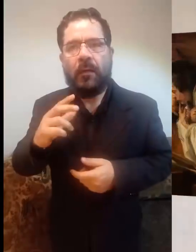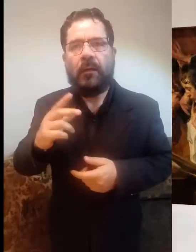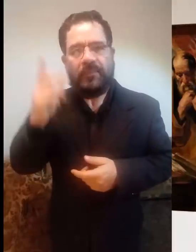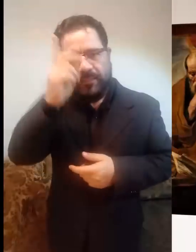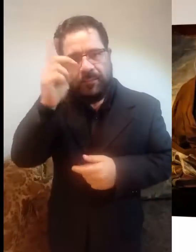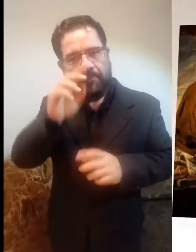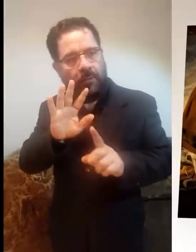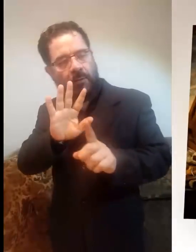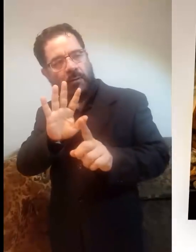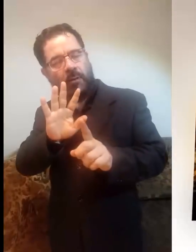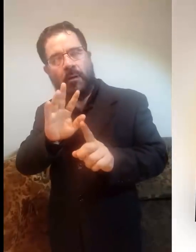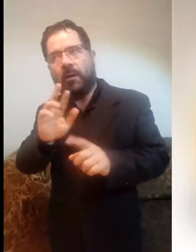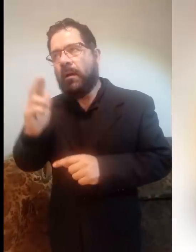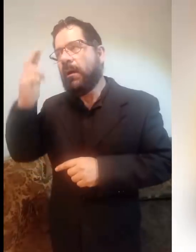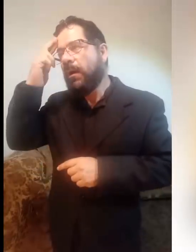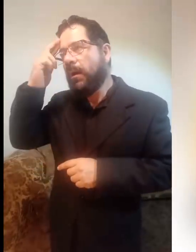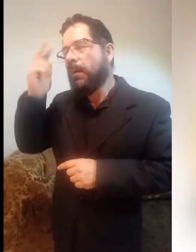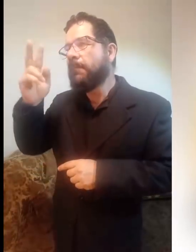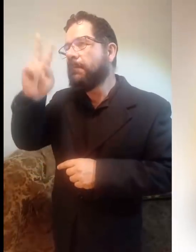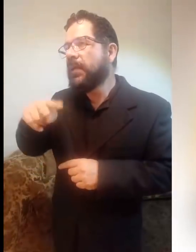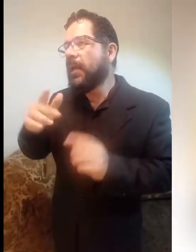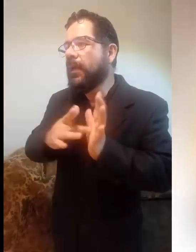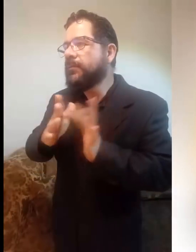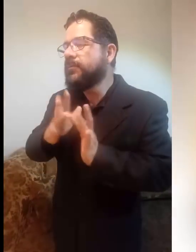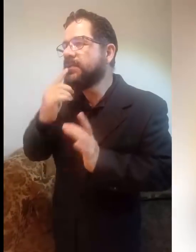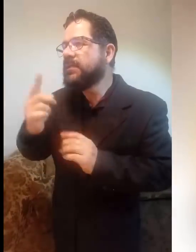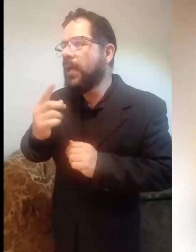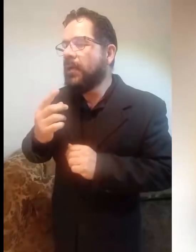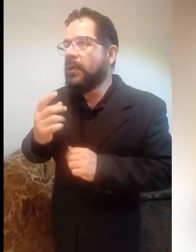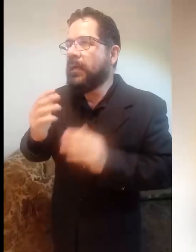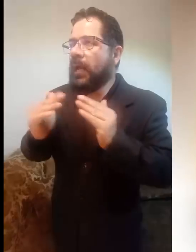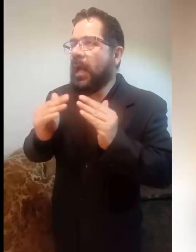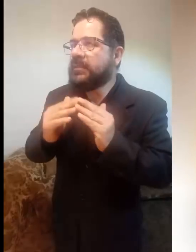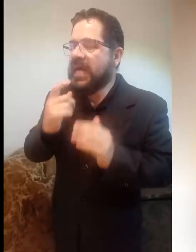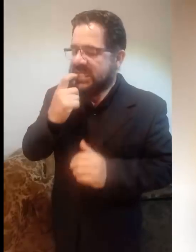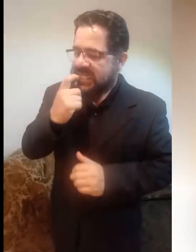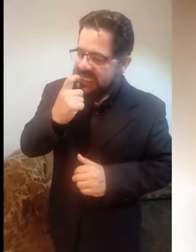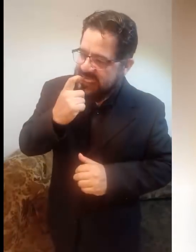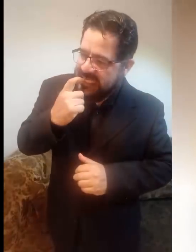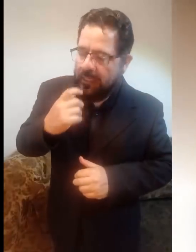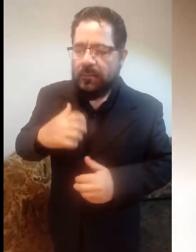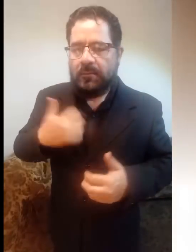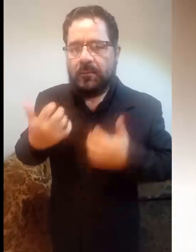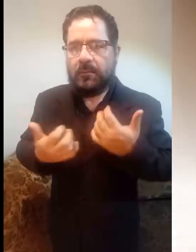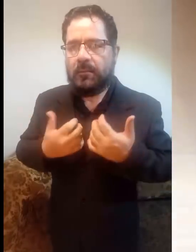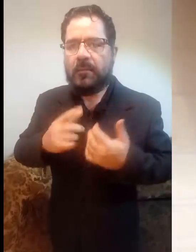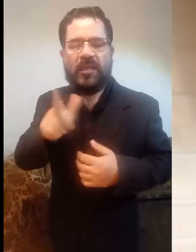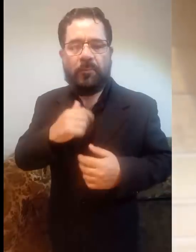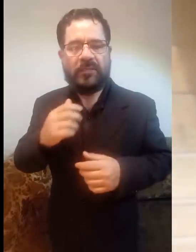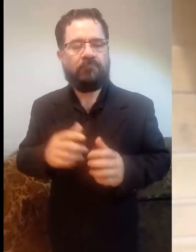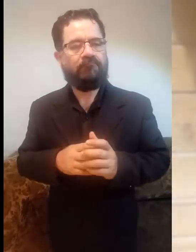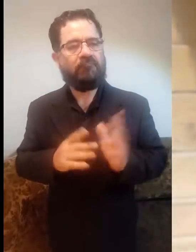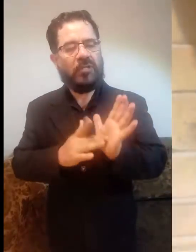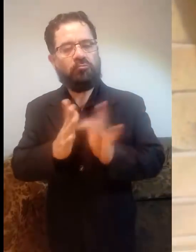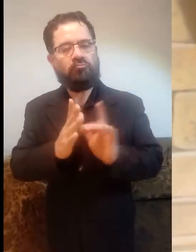acordaron de lo que estaba escrito, el celo de tu casa me devora. Después intervinieron los judíos